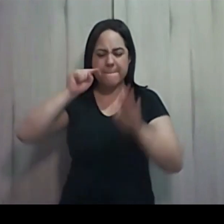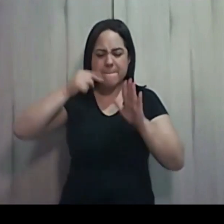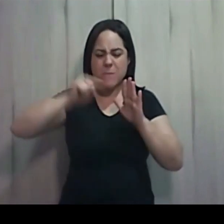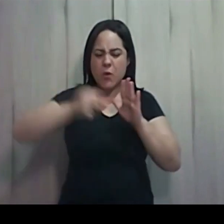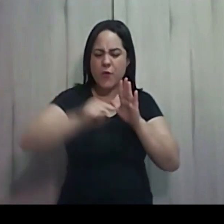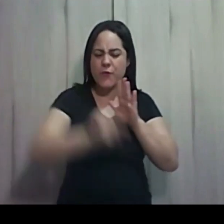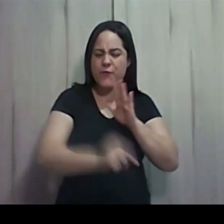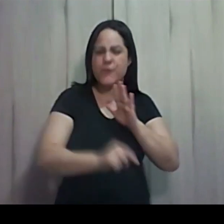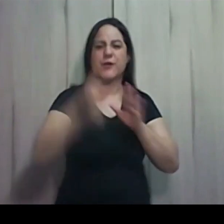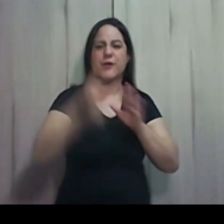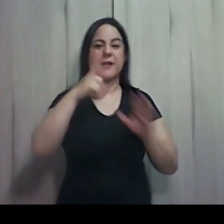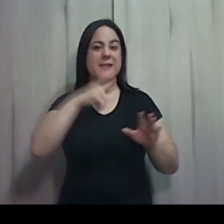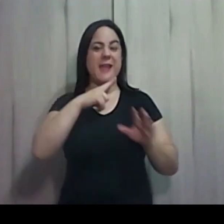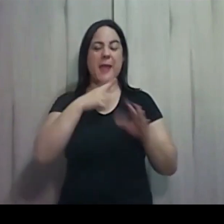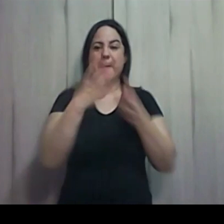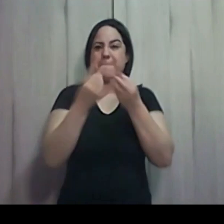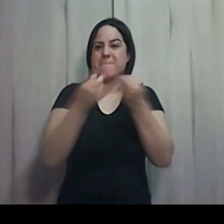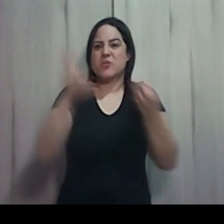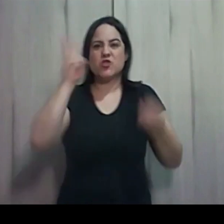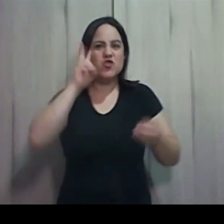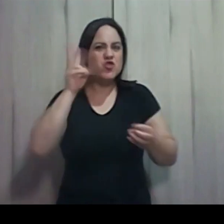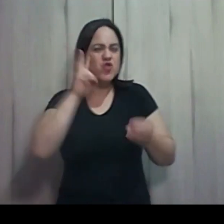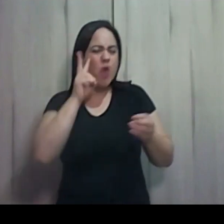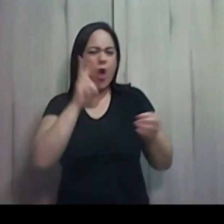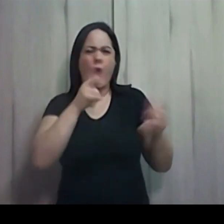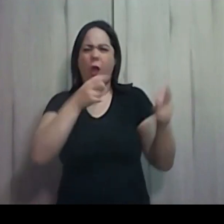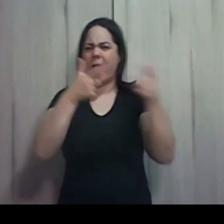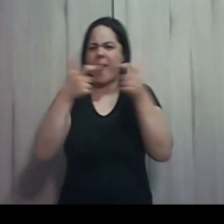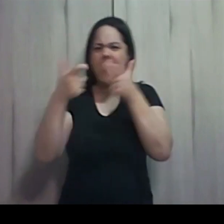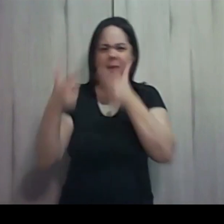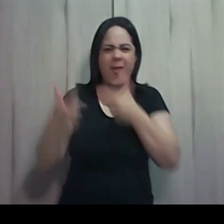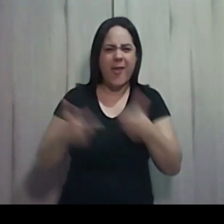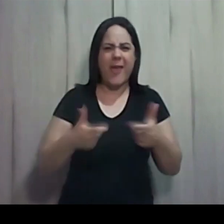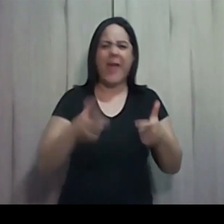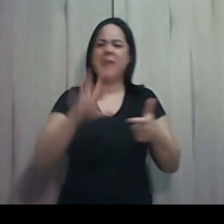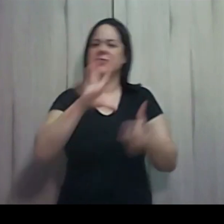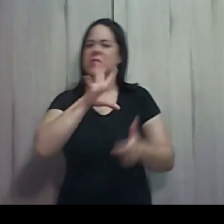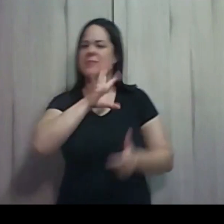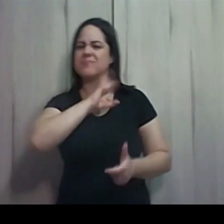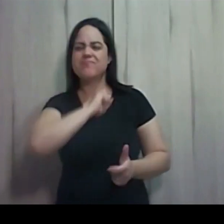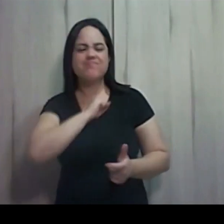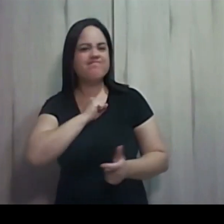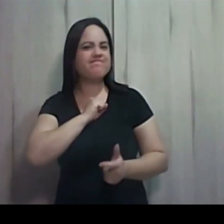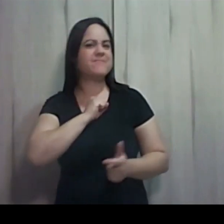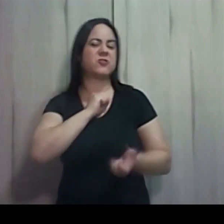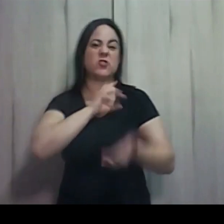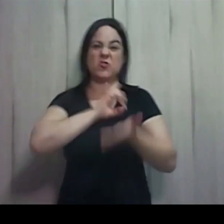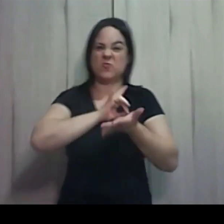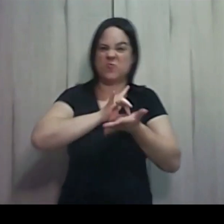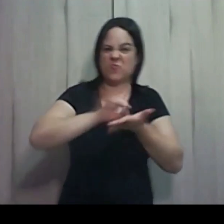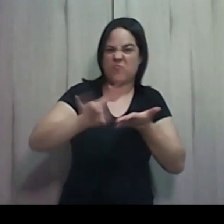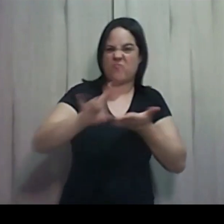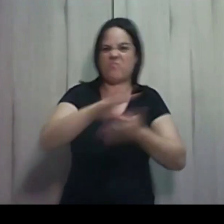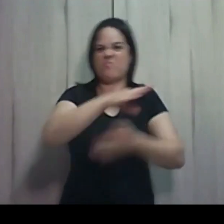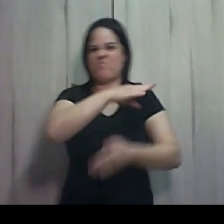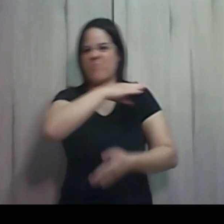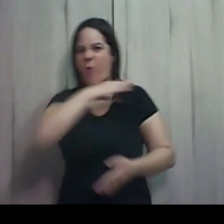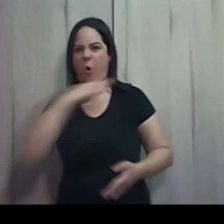adventures, of fights, of wars, of love, of hatred, of life. Look,